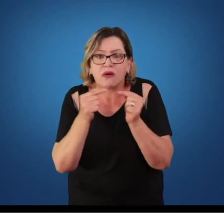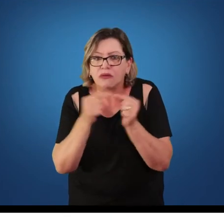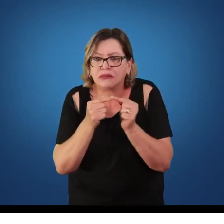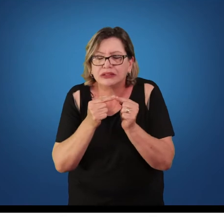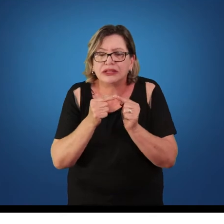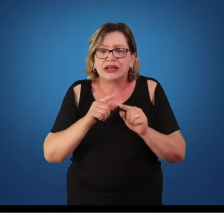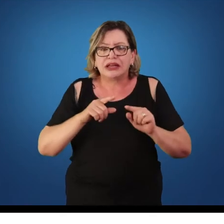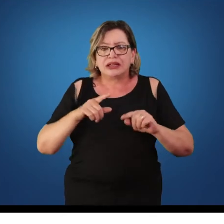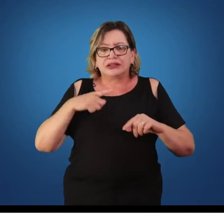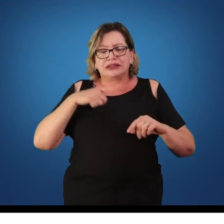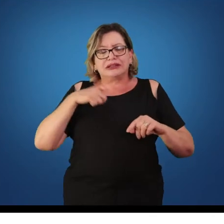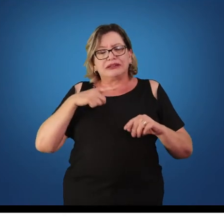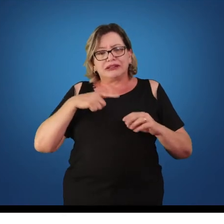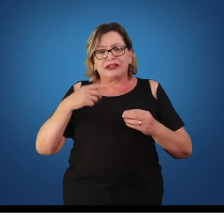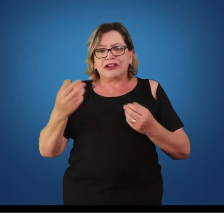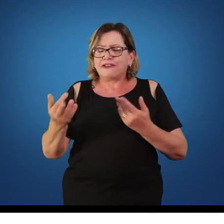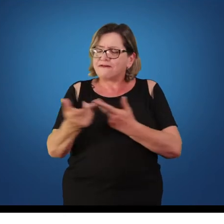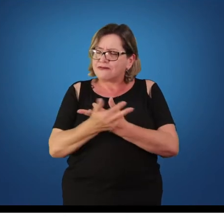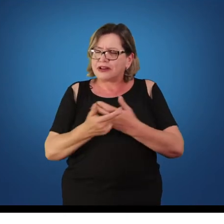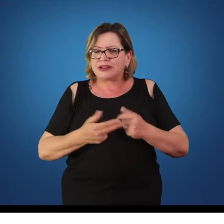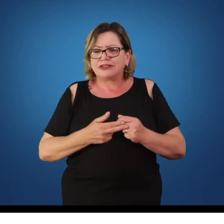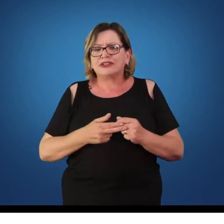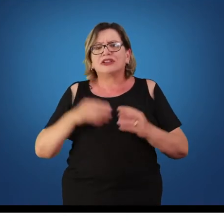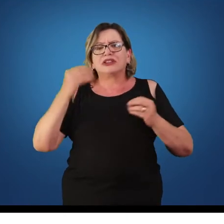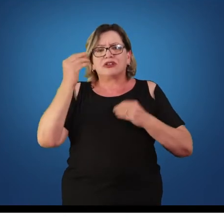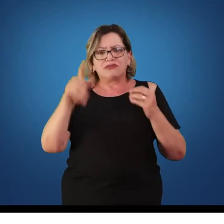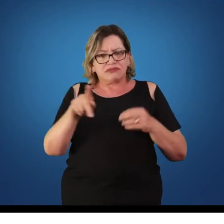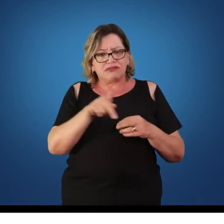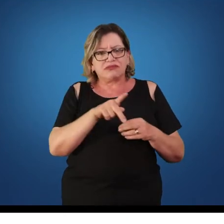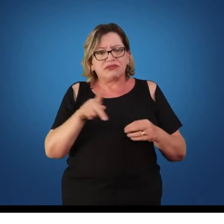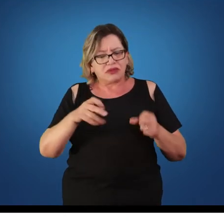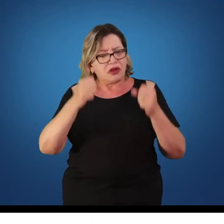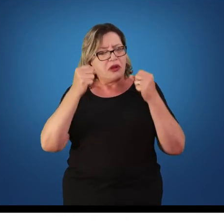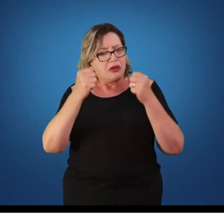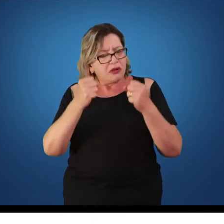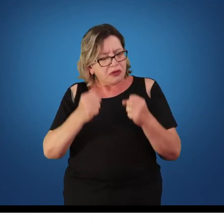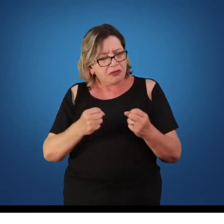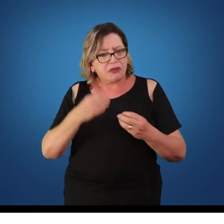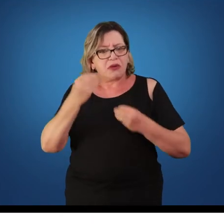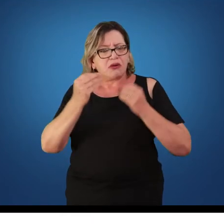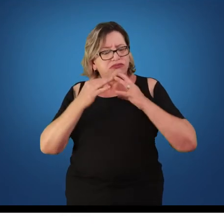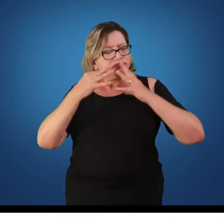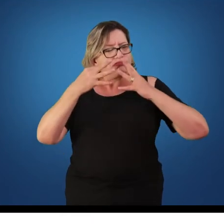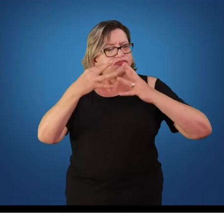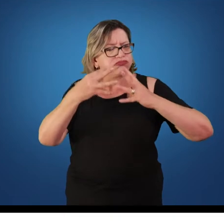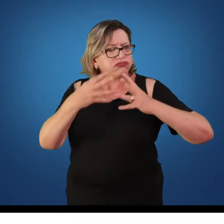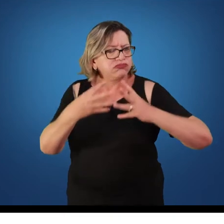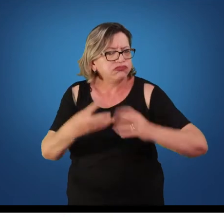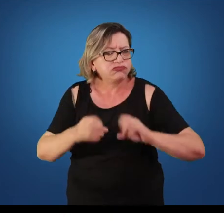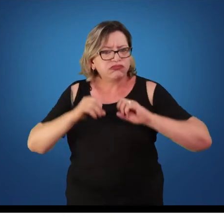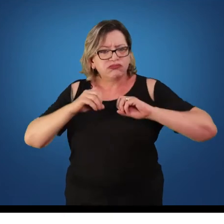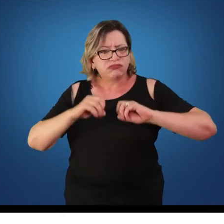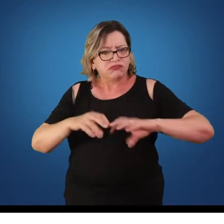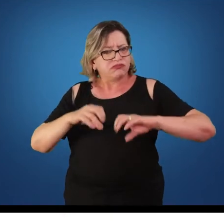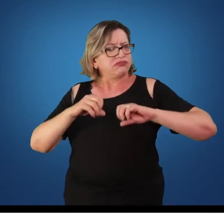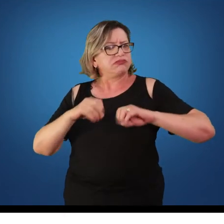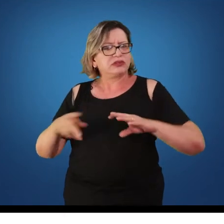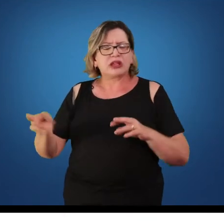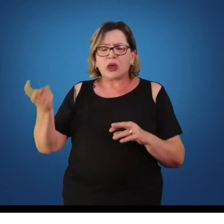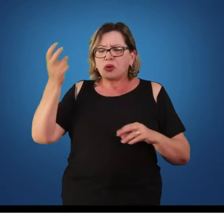com o título de bacharel. Isso não é verdade, a escola tem que dar acesso a toda e qualquer manifestação da cultura corporal. Então,